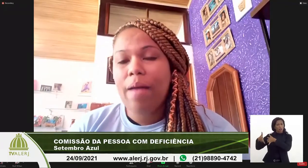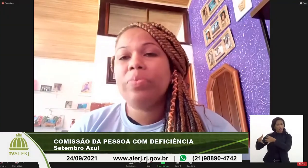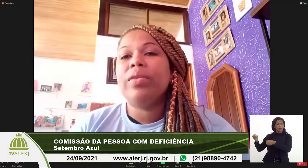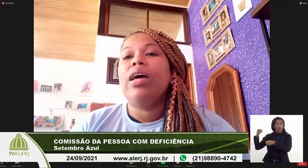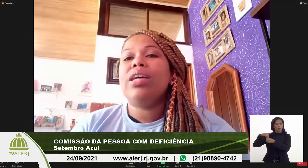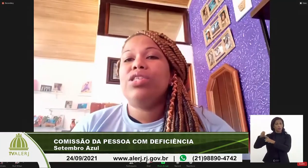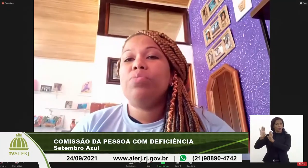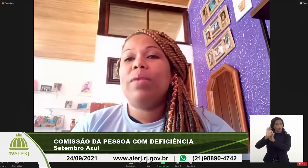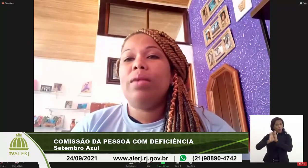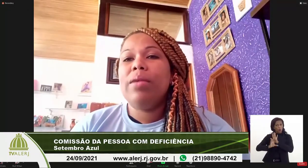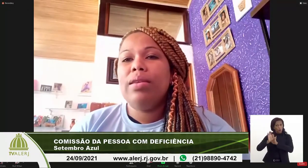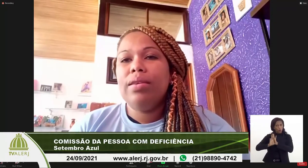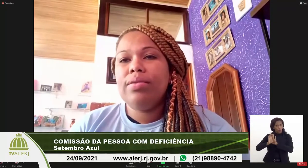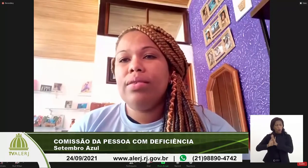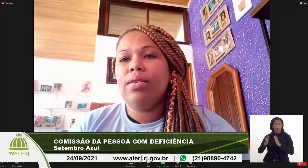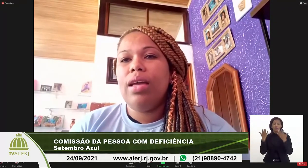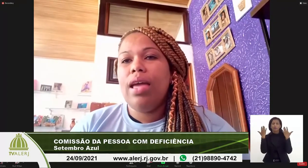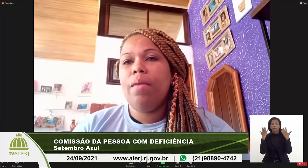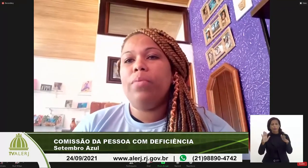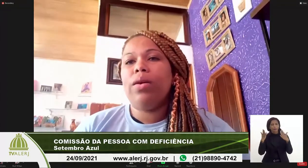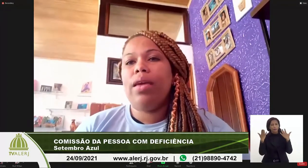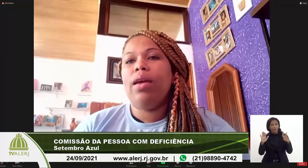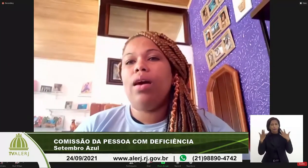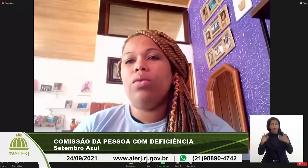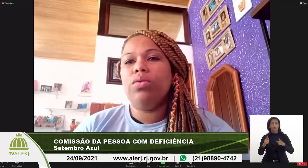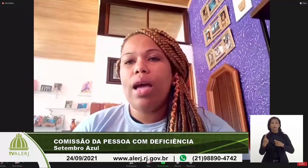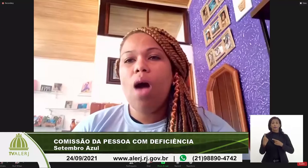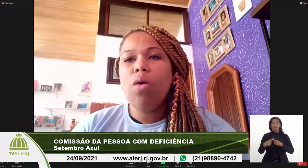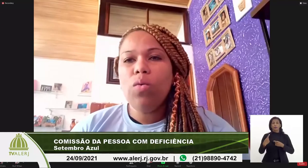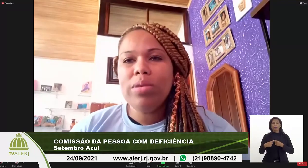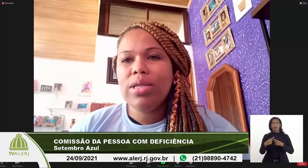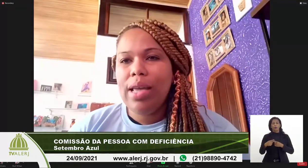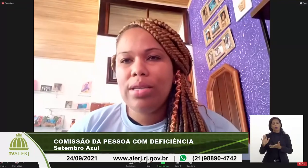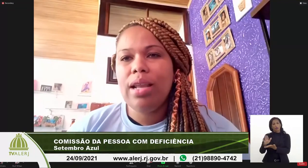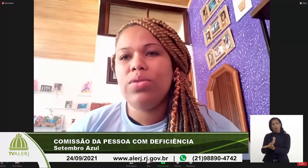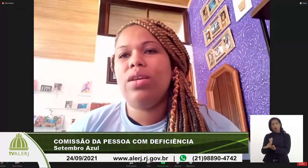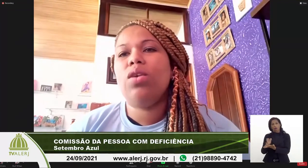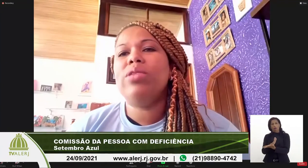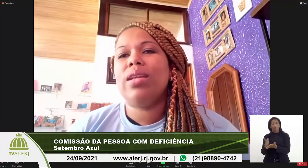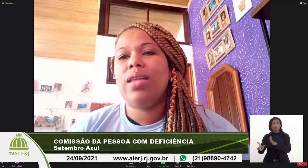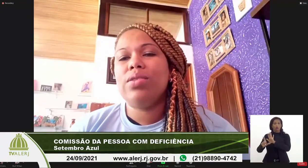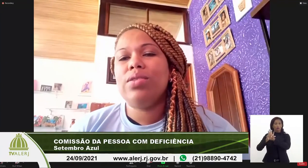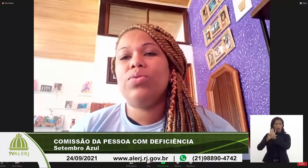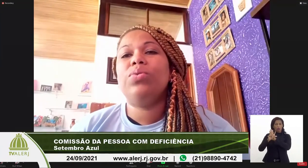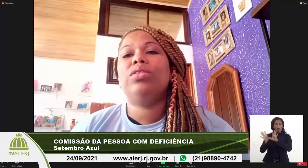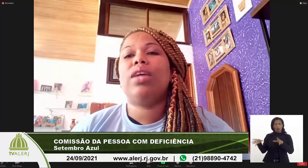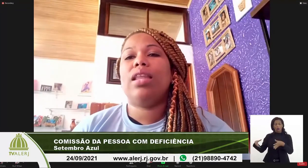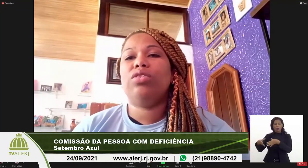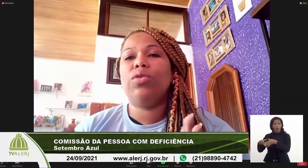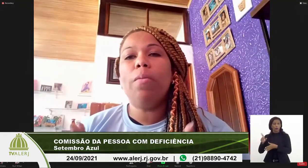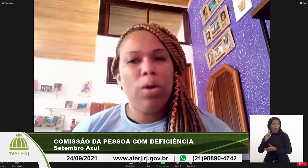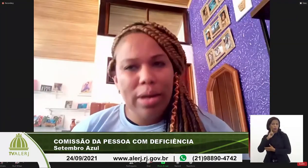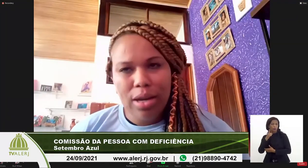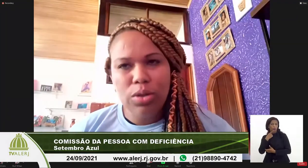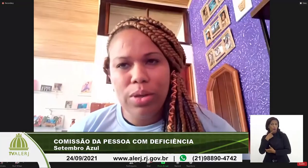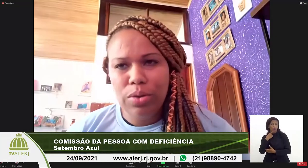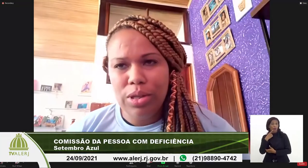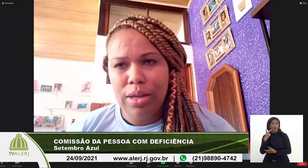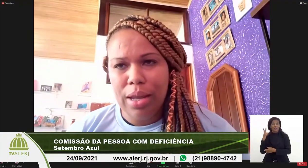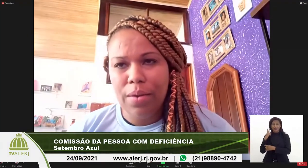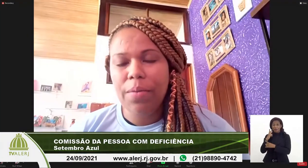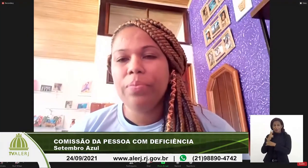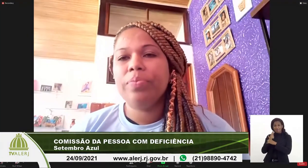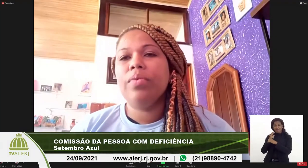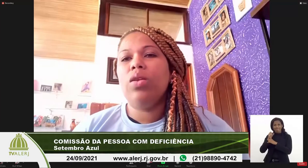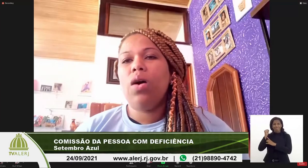escolar. A gente parabeniza porque algumas leis relacionadas à comunidade surda, elas foram pioneiras no Rio